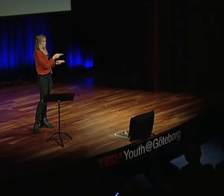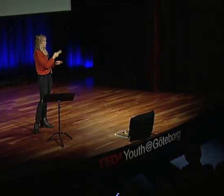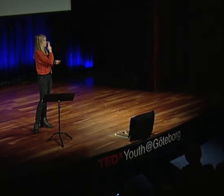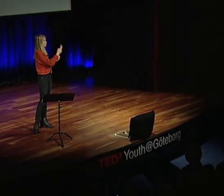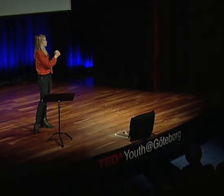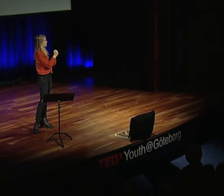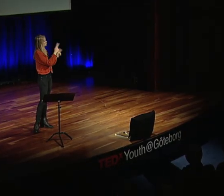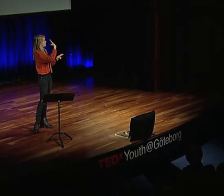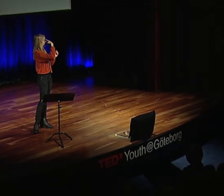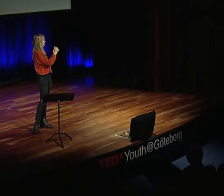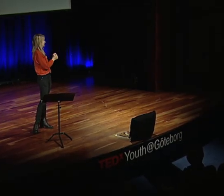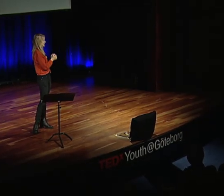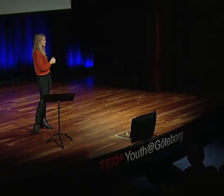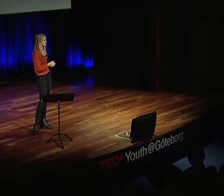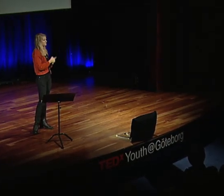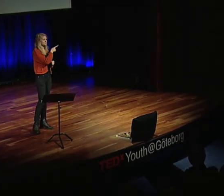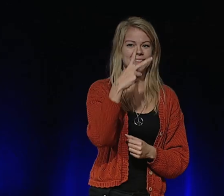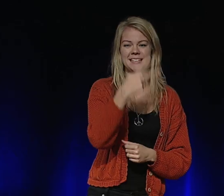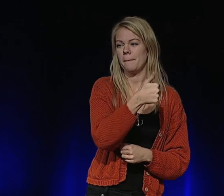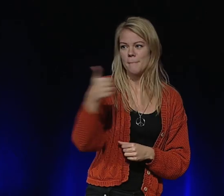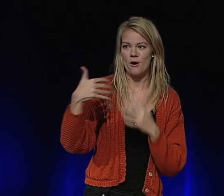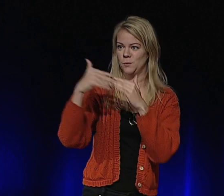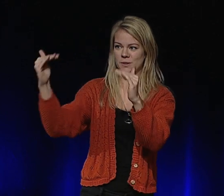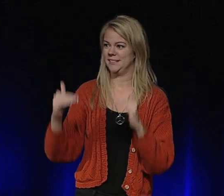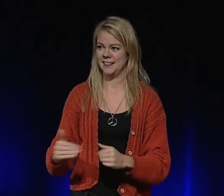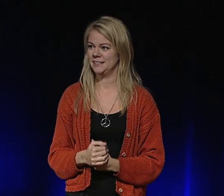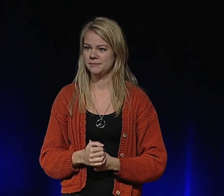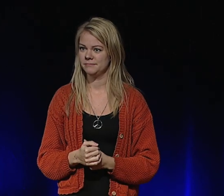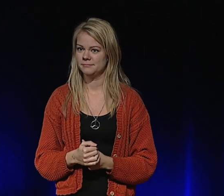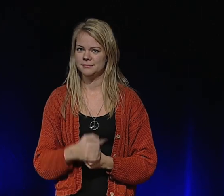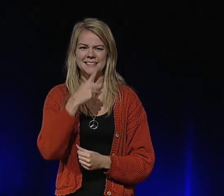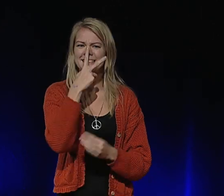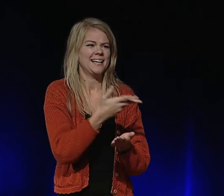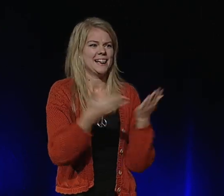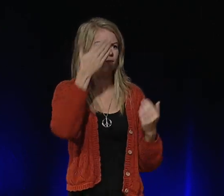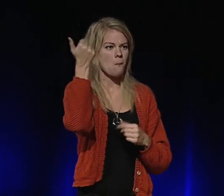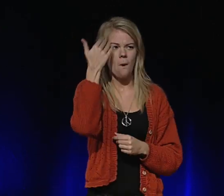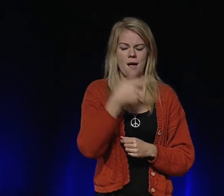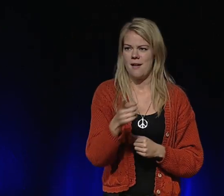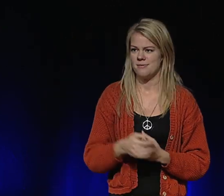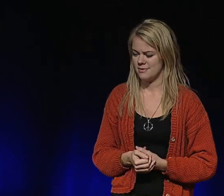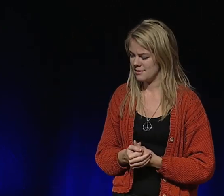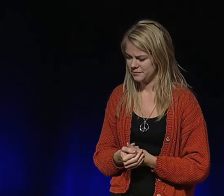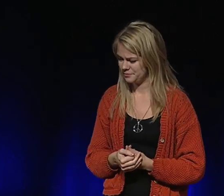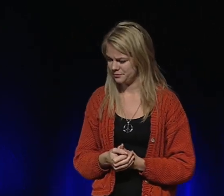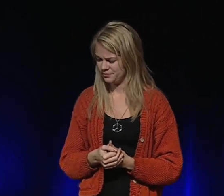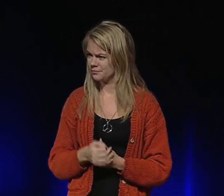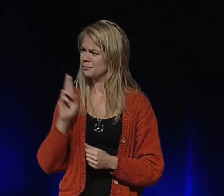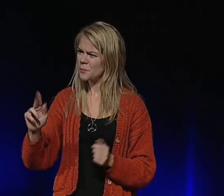Personer med ett sådant tankesätt ser bara funktionsnedsättningen och inte förmågan. Det är självklart att unga